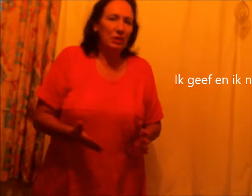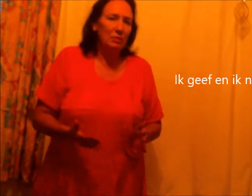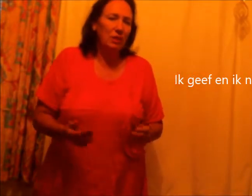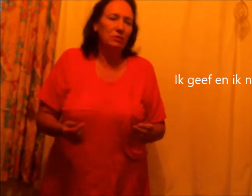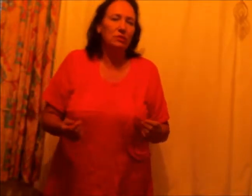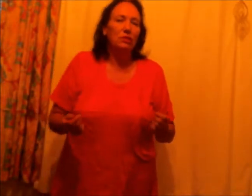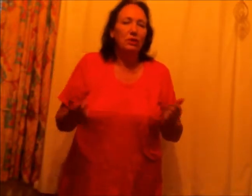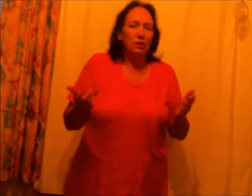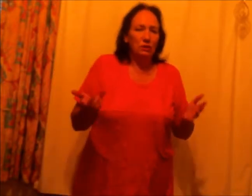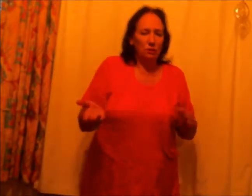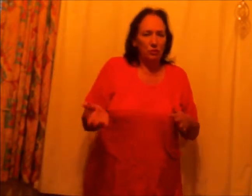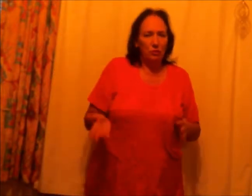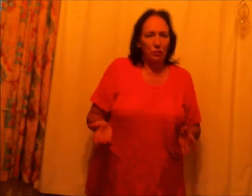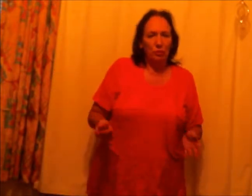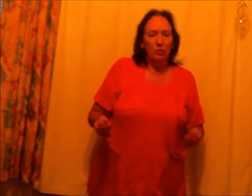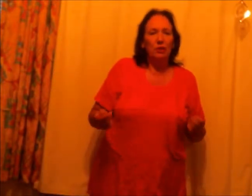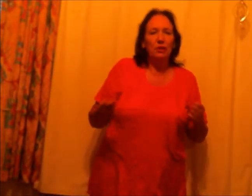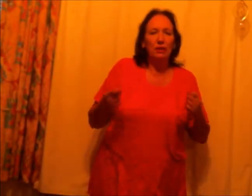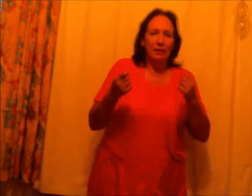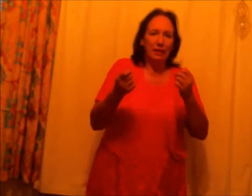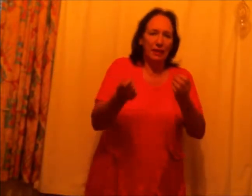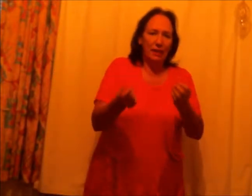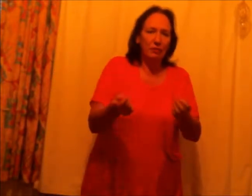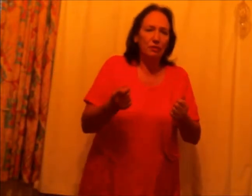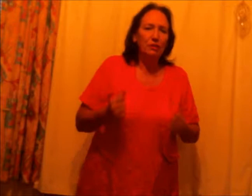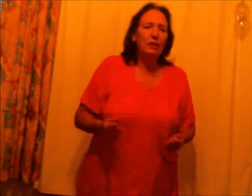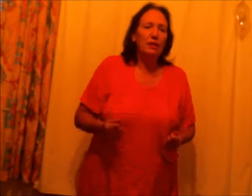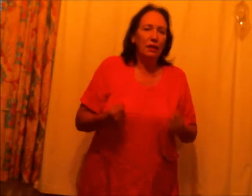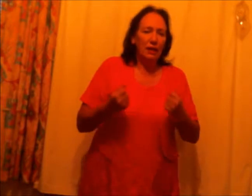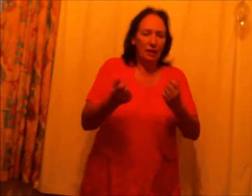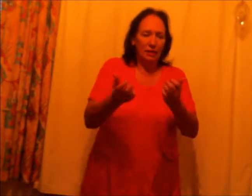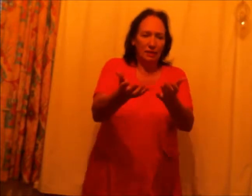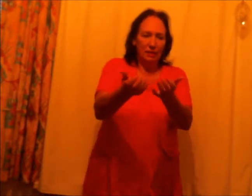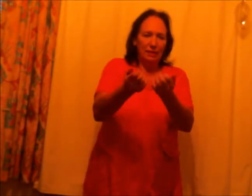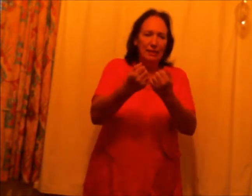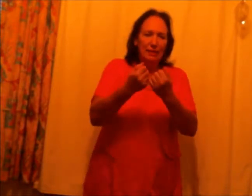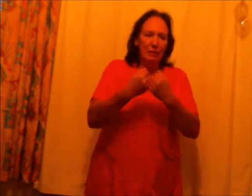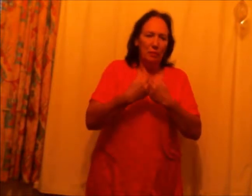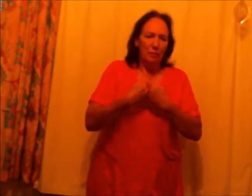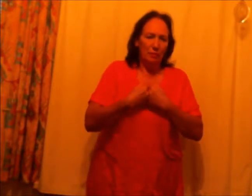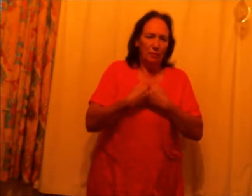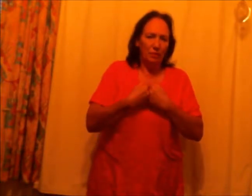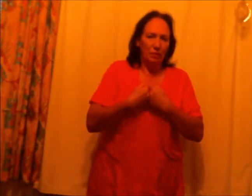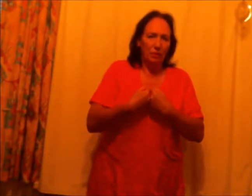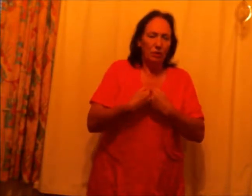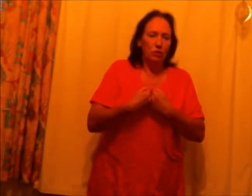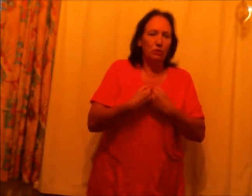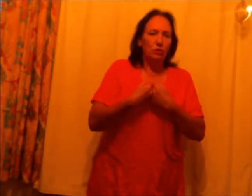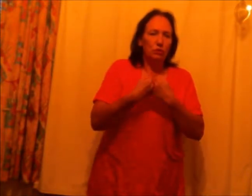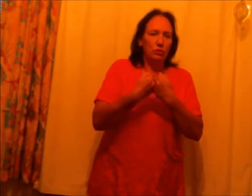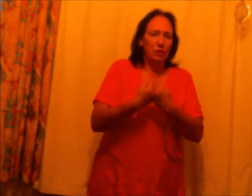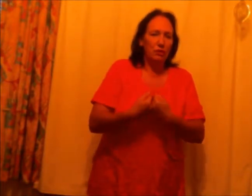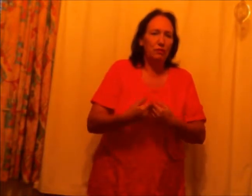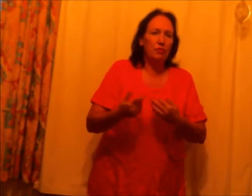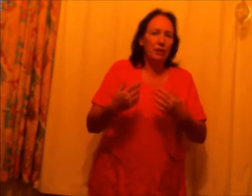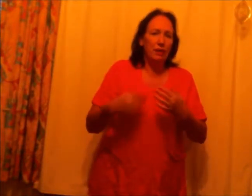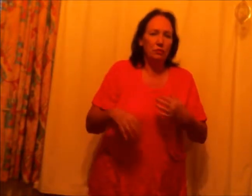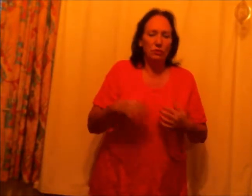the verb Geven en nemen. So to give and to take.